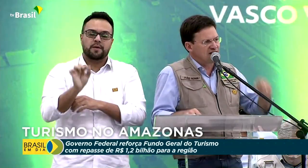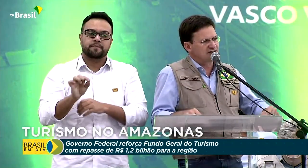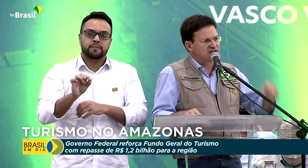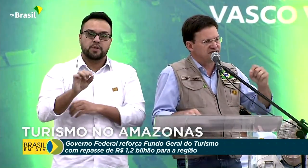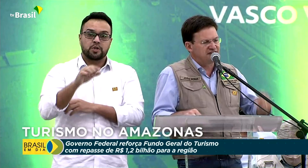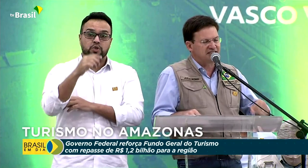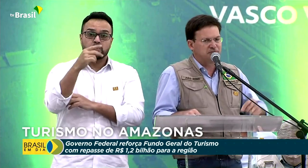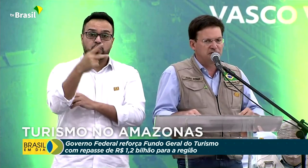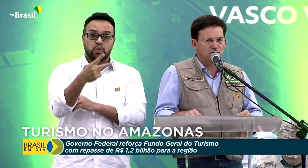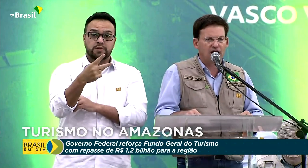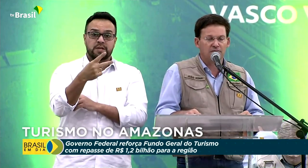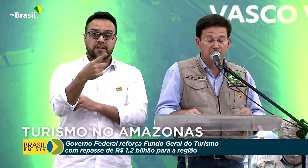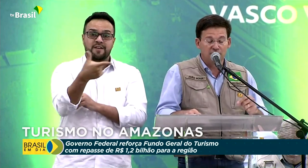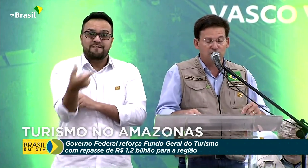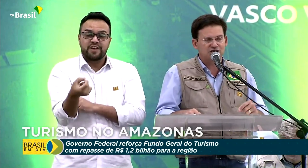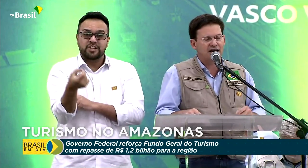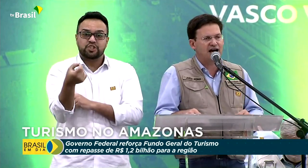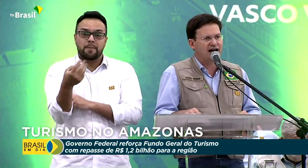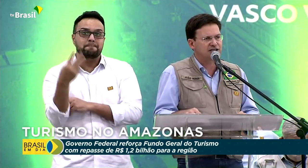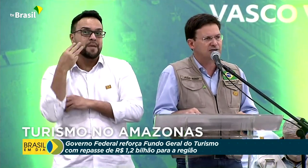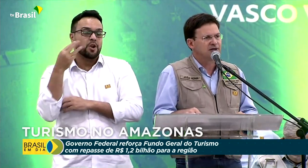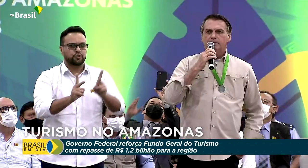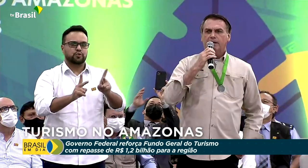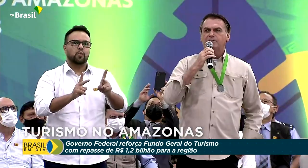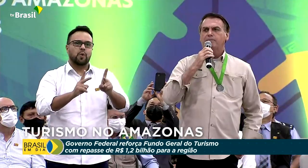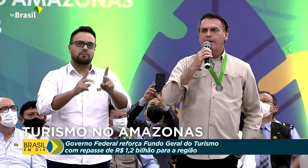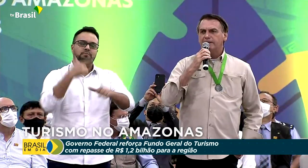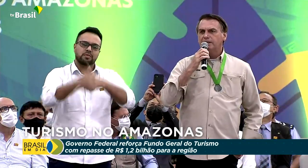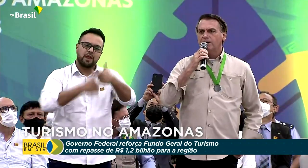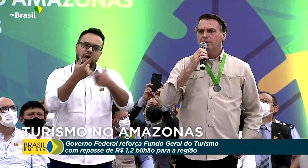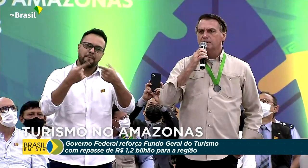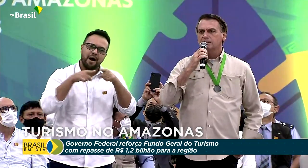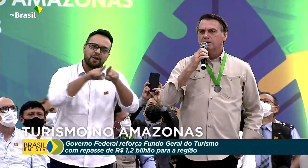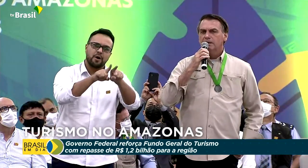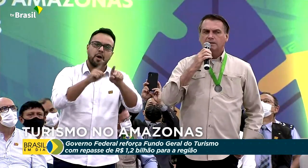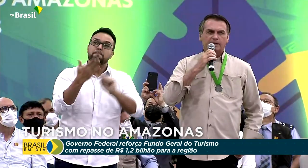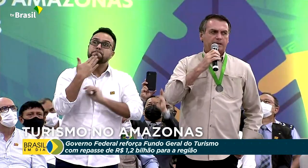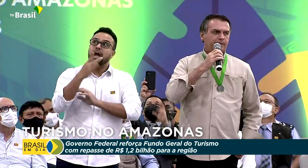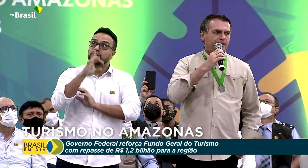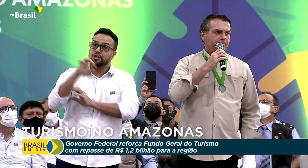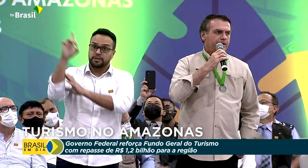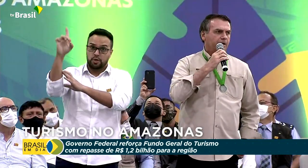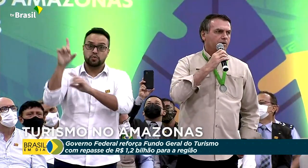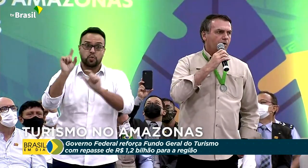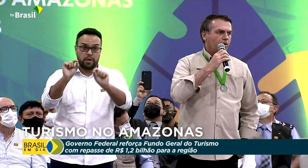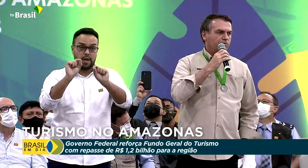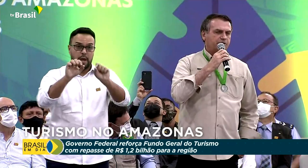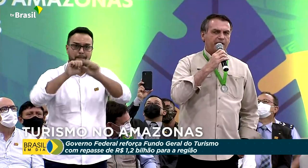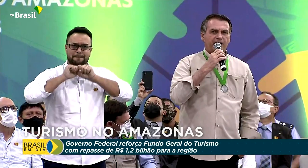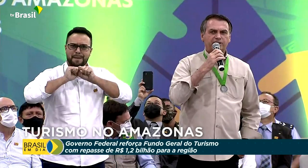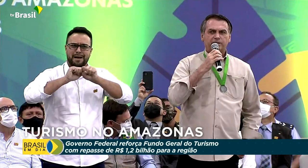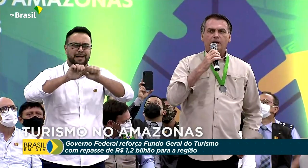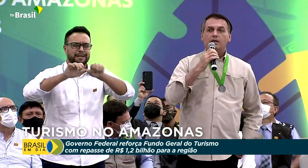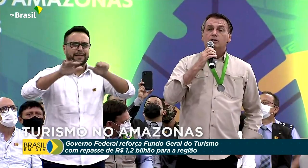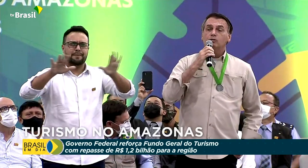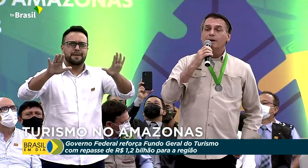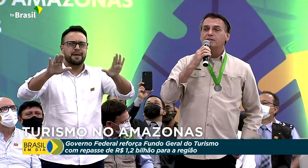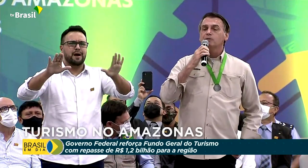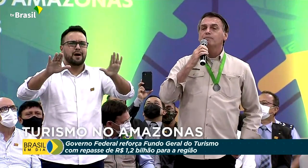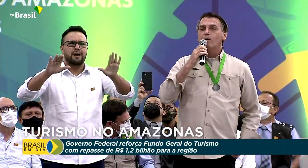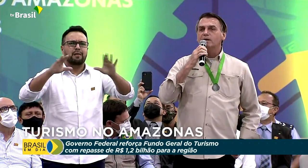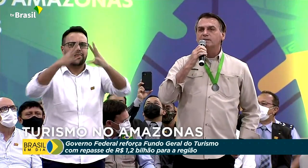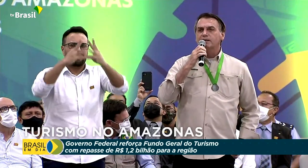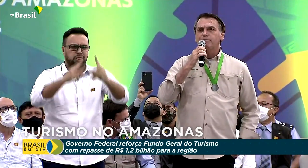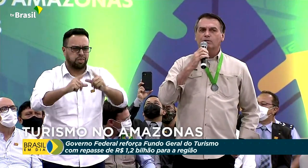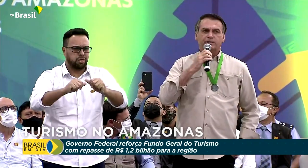foram 220 milhões de reais. A gente pede a Deus que essa pandemia logo nos deixe e